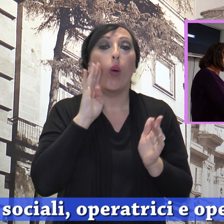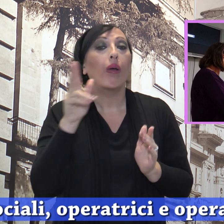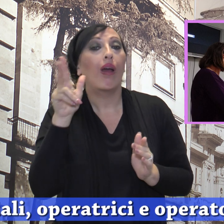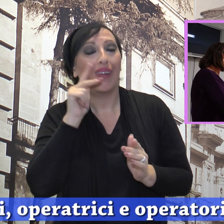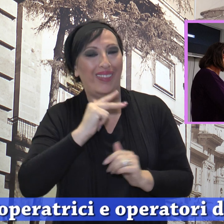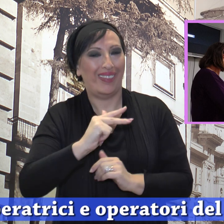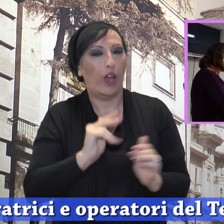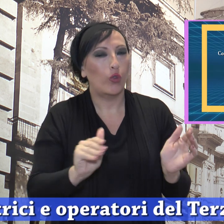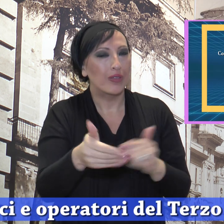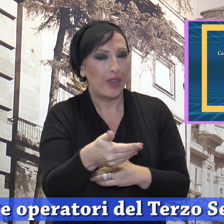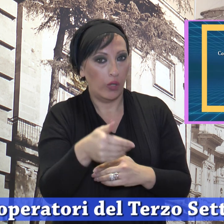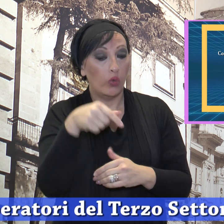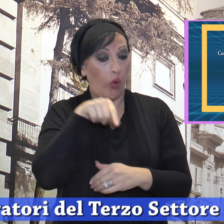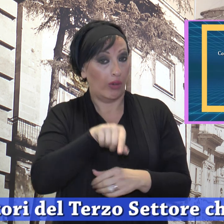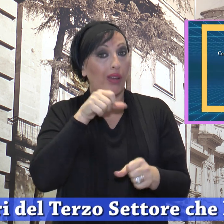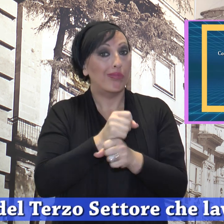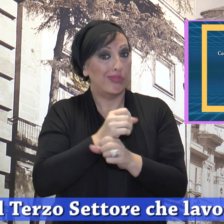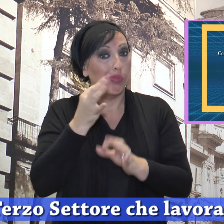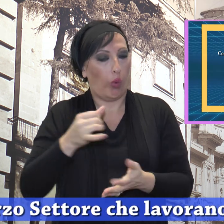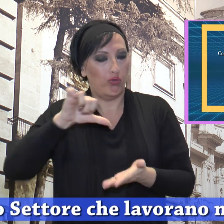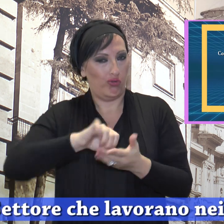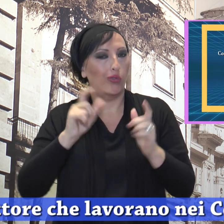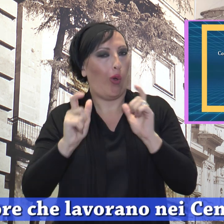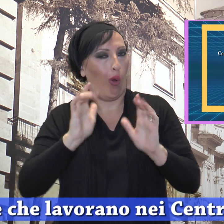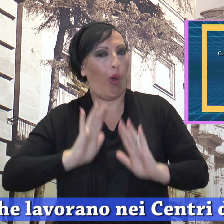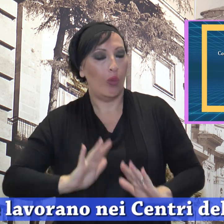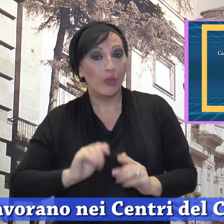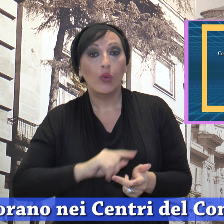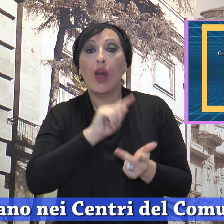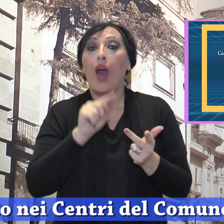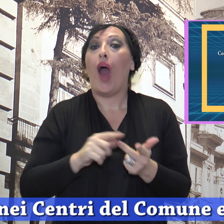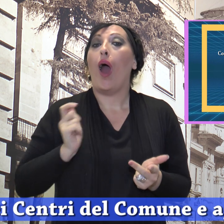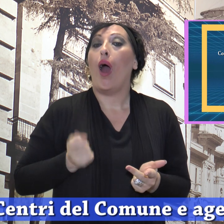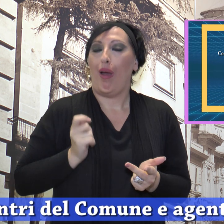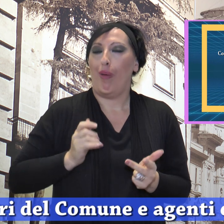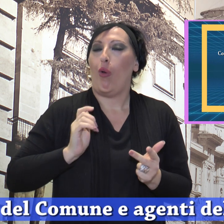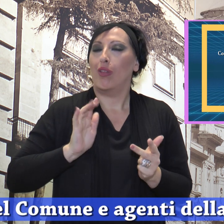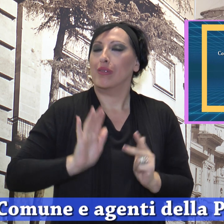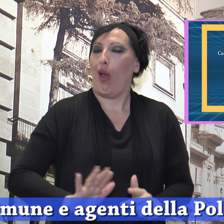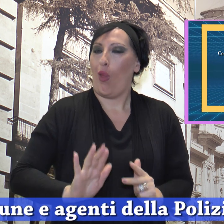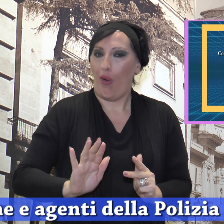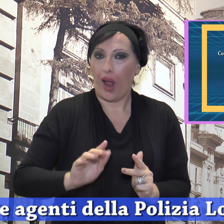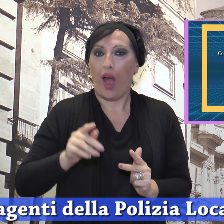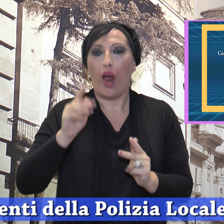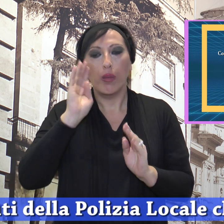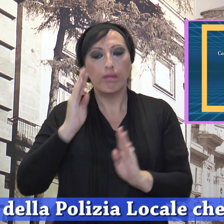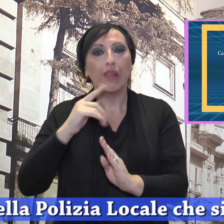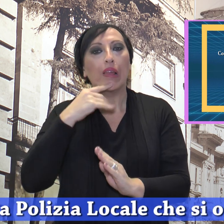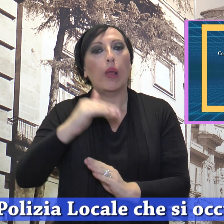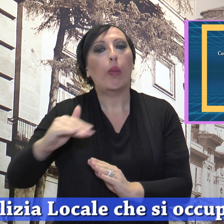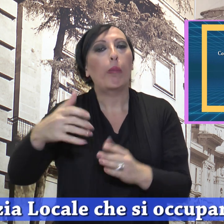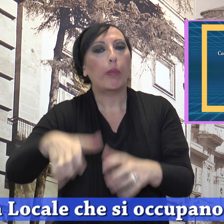del terzo settore che lavorano nei centri del Comune e agenti della Polizia Locale che si occupano dei minori.